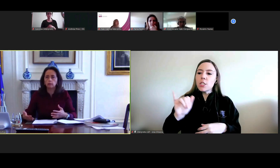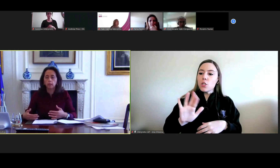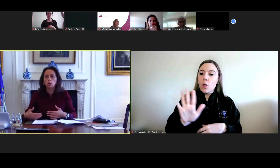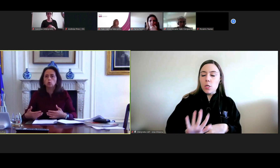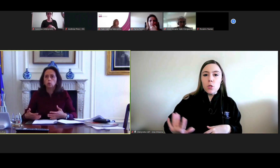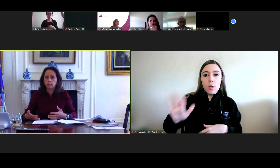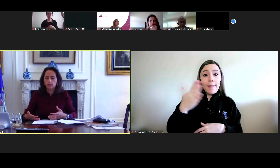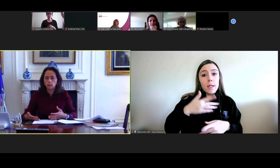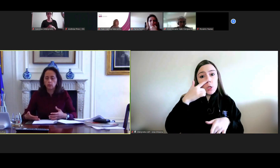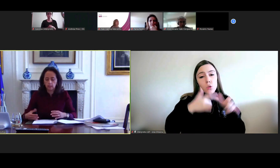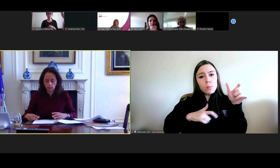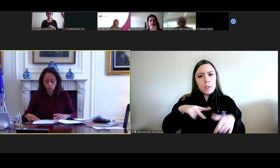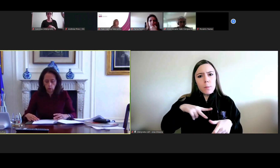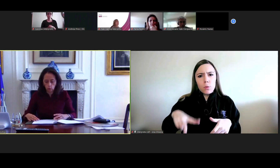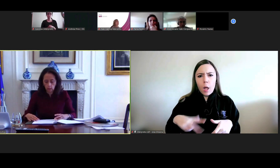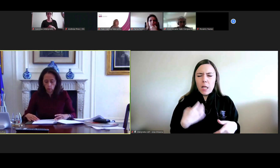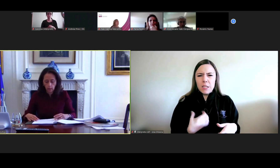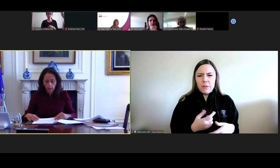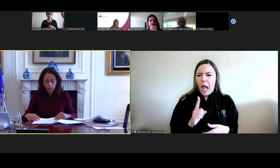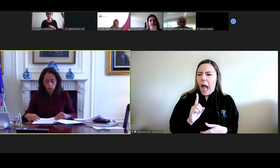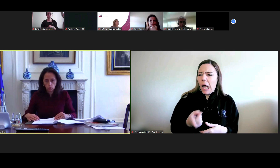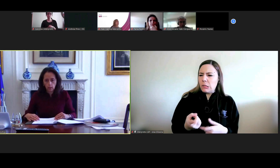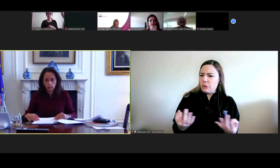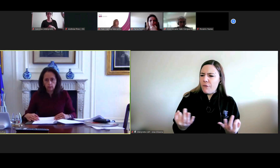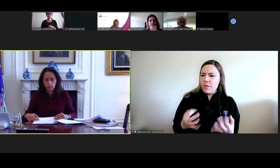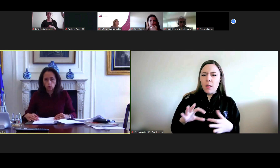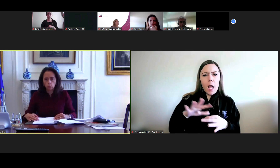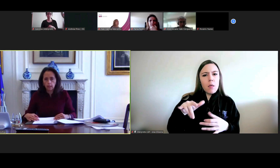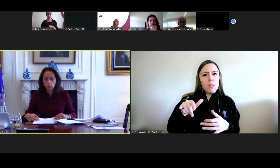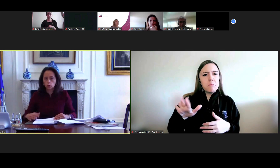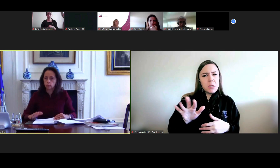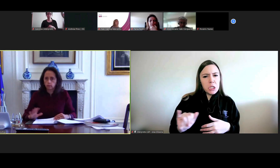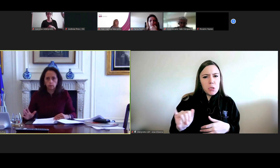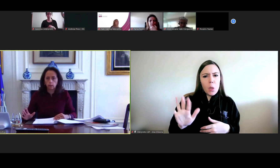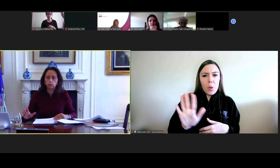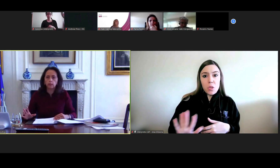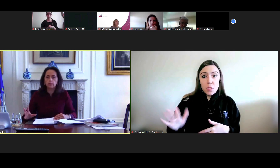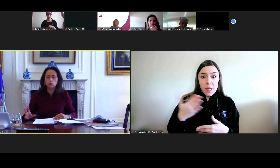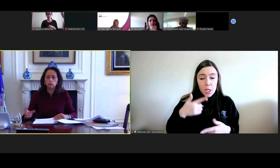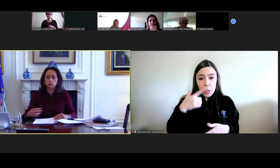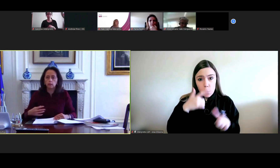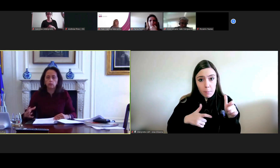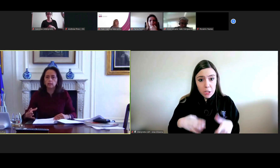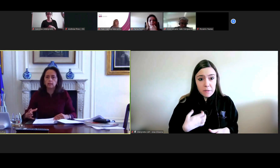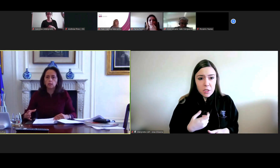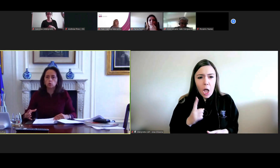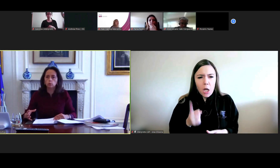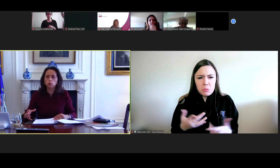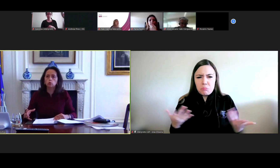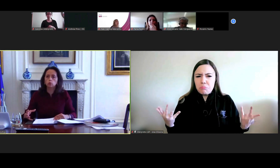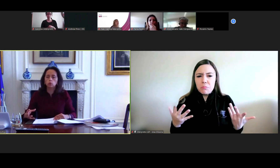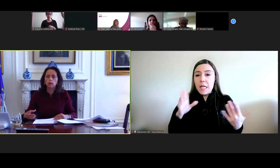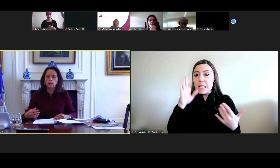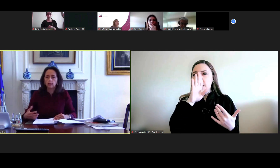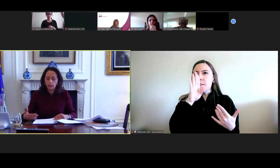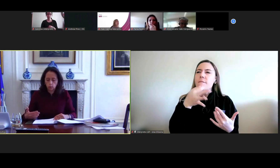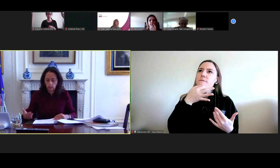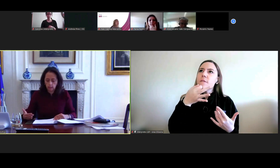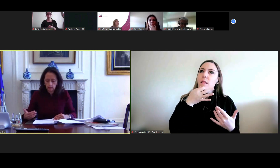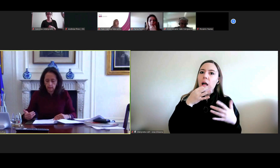em Portugal. O que é que significa ser a Instituição Nacional de Direitos Humanos, falando, enfim, em traços muito